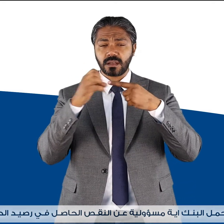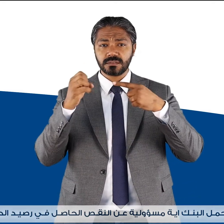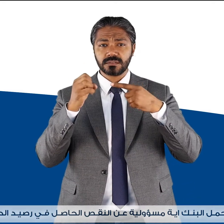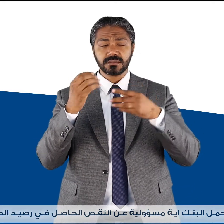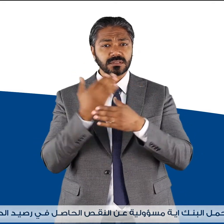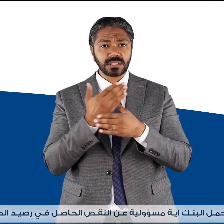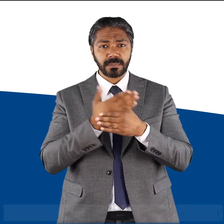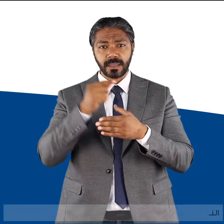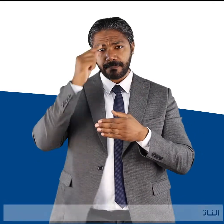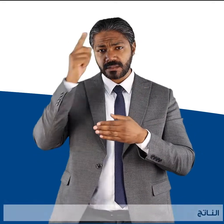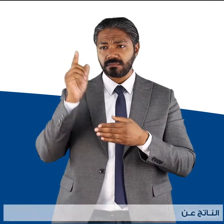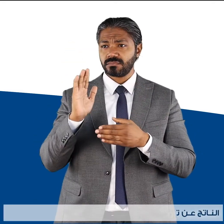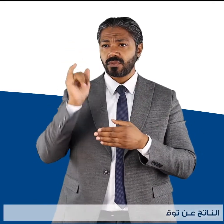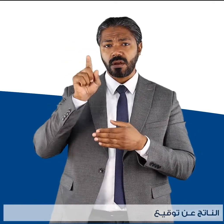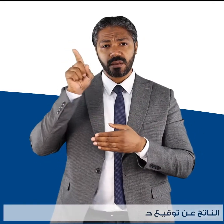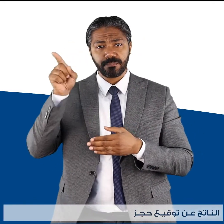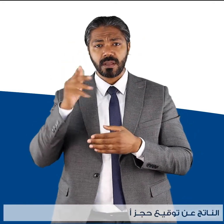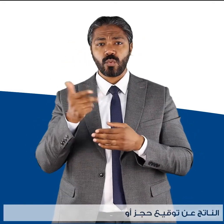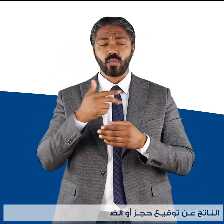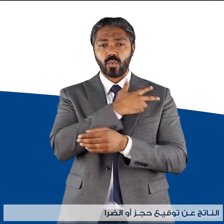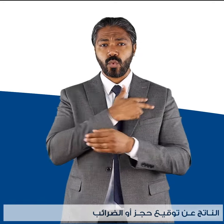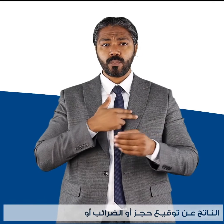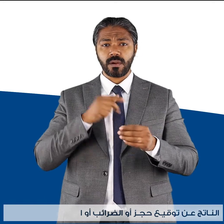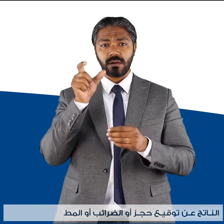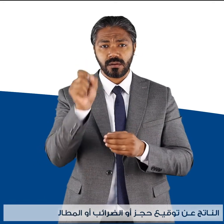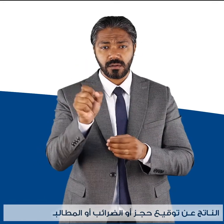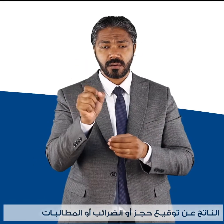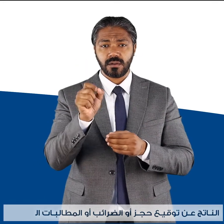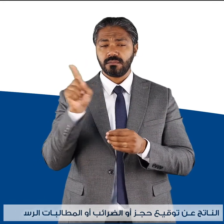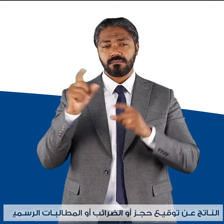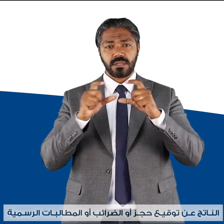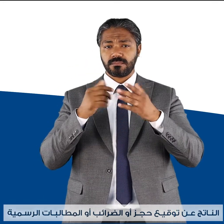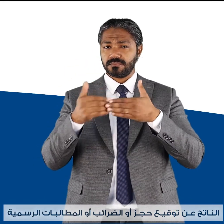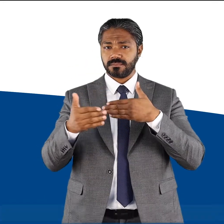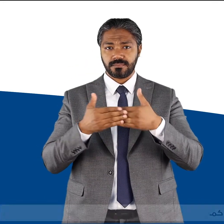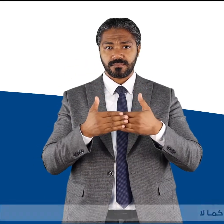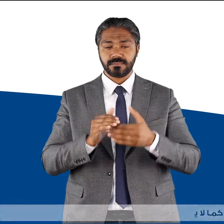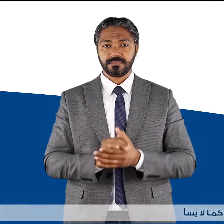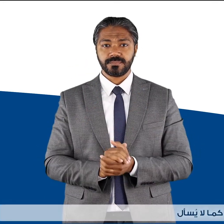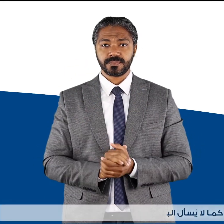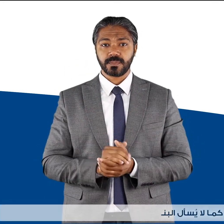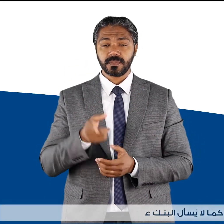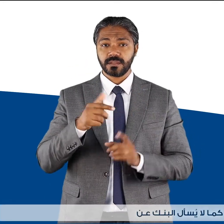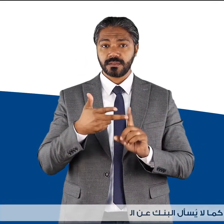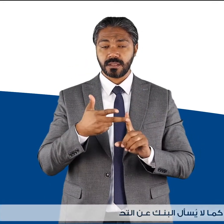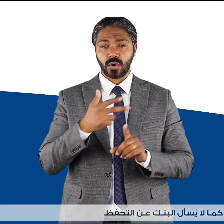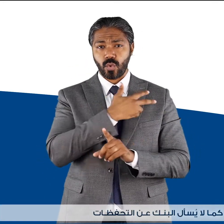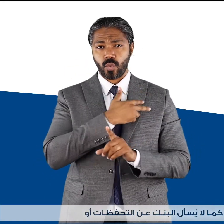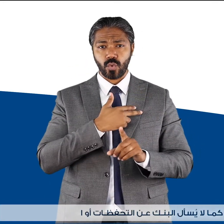الناتج عن توقيع حجز أو الضرائب أو المطالبات الرسمية كما لا يسأل البنك عن التحفظات